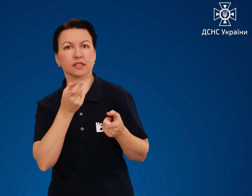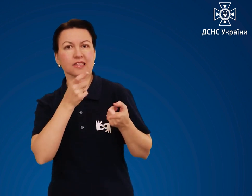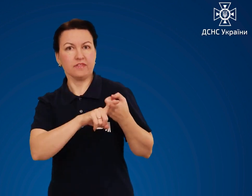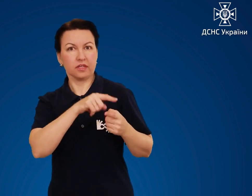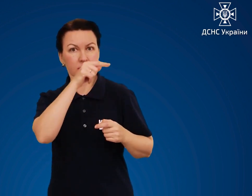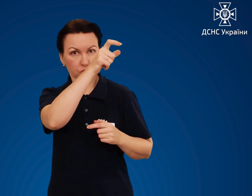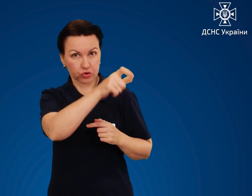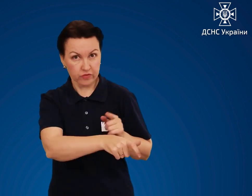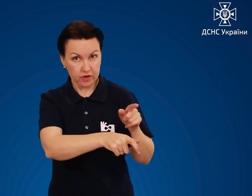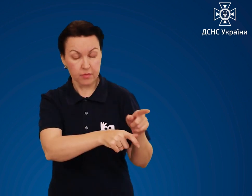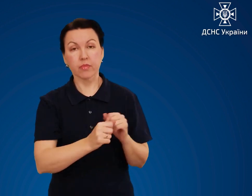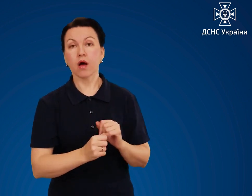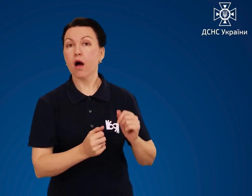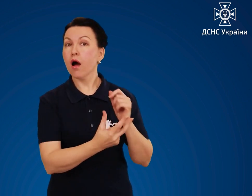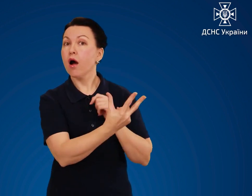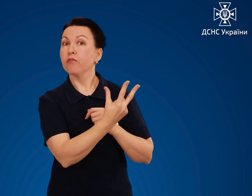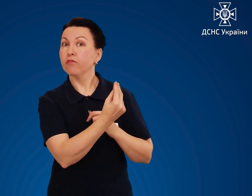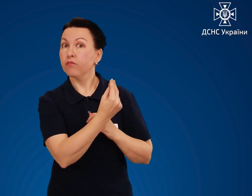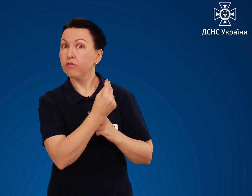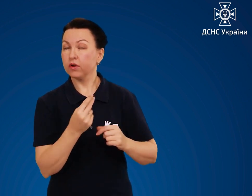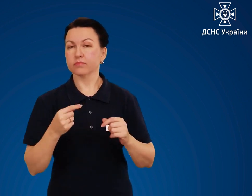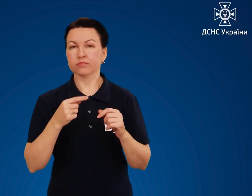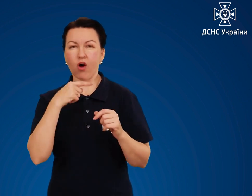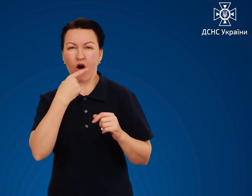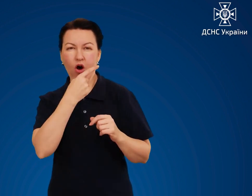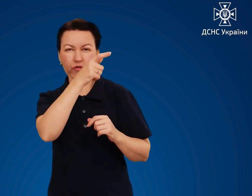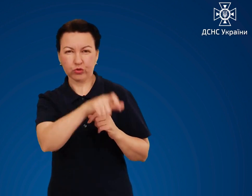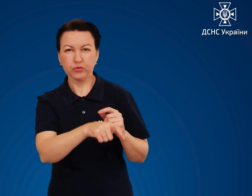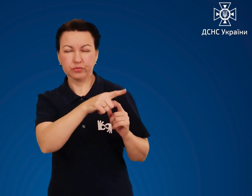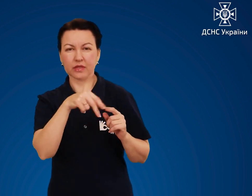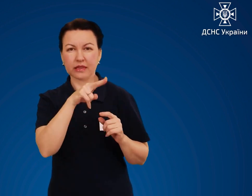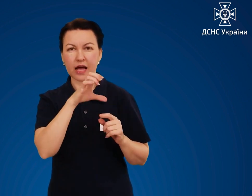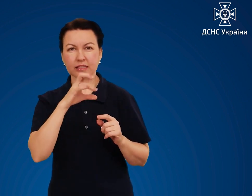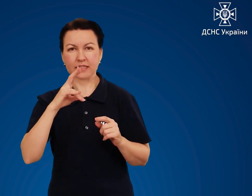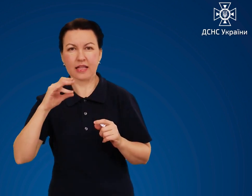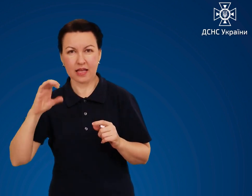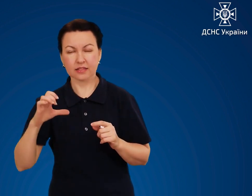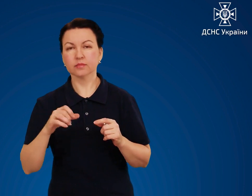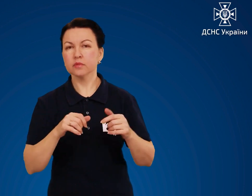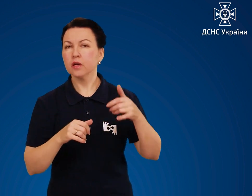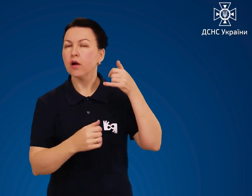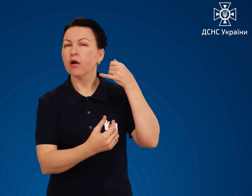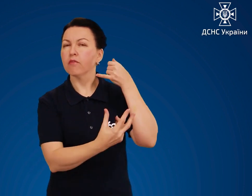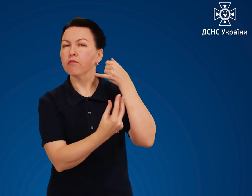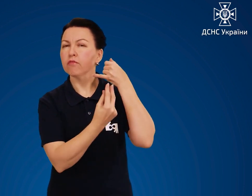У відповідь перекладач транслюватиме жестовою мовою для нечуючого учасника діалогу.